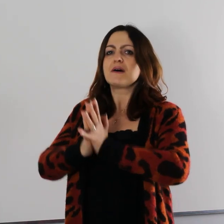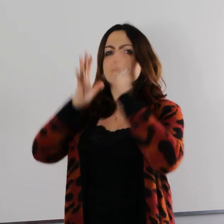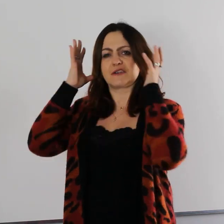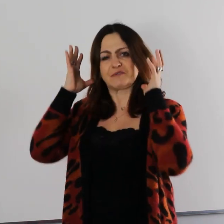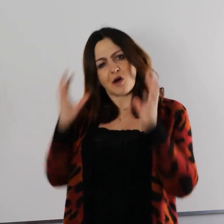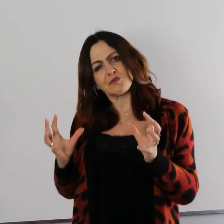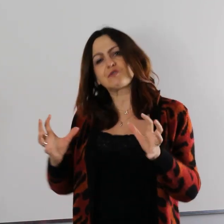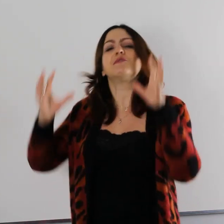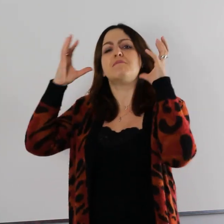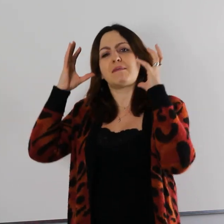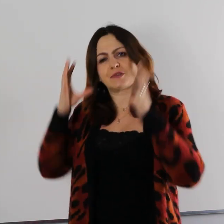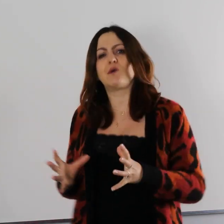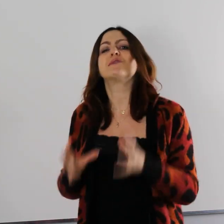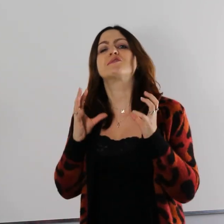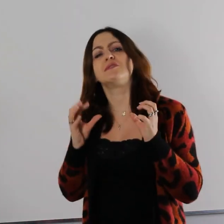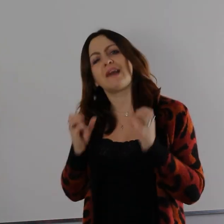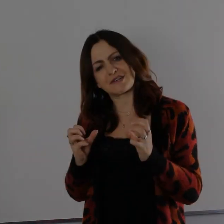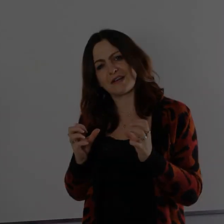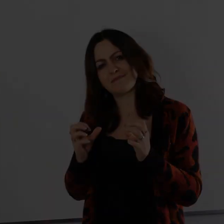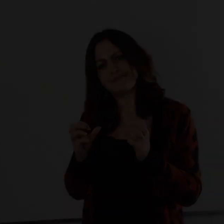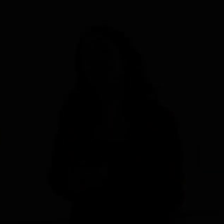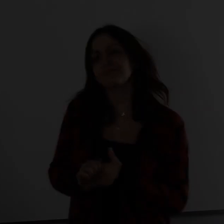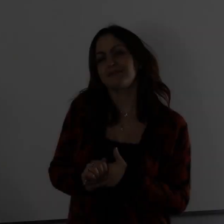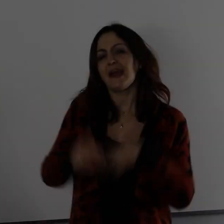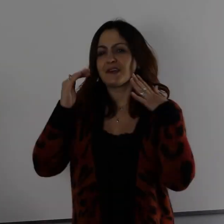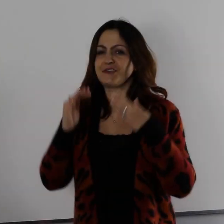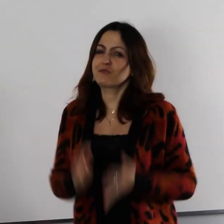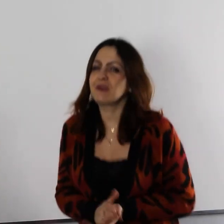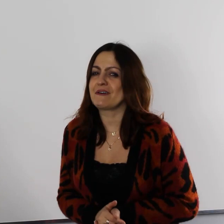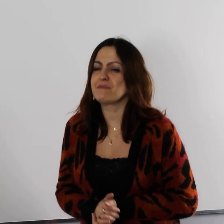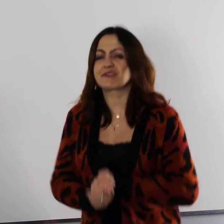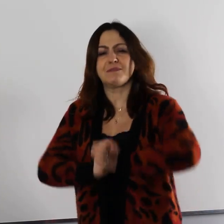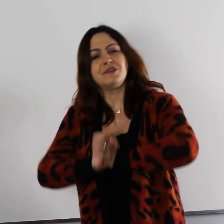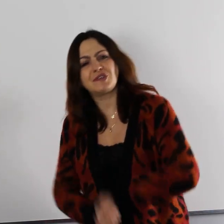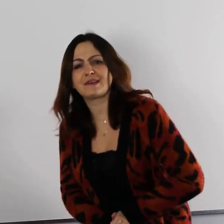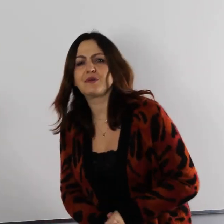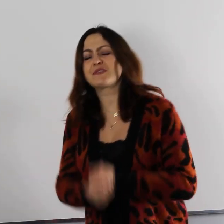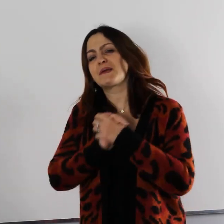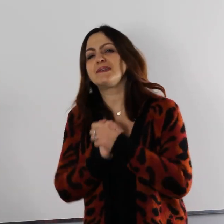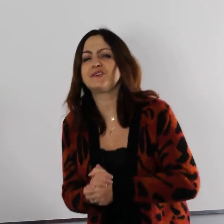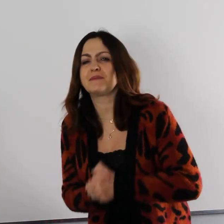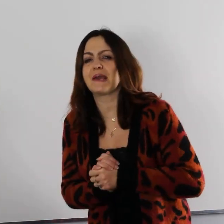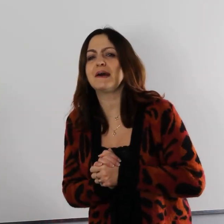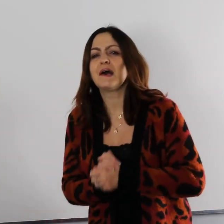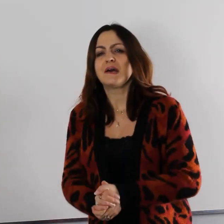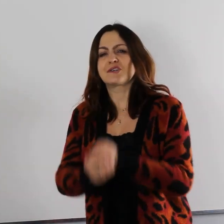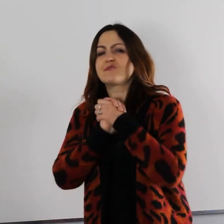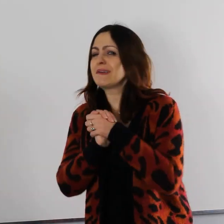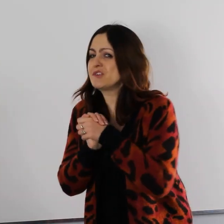że w końcu mamy to, co nasze. Dziękuję Wam, że byliście ze mną, wspieraliście mnie, że trzymaliście